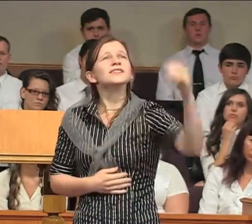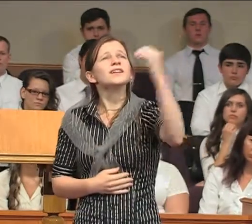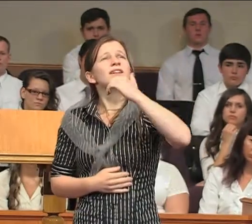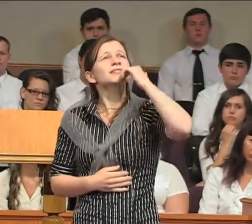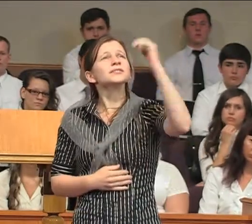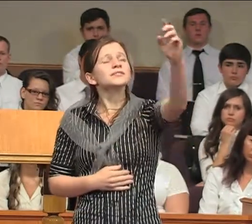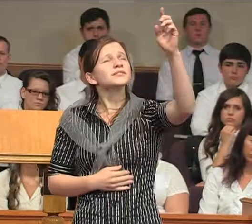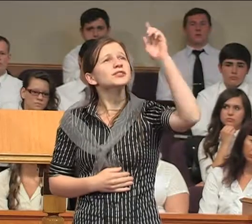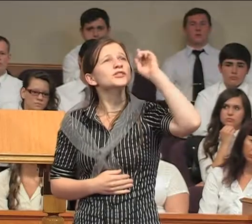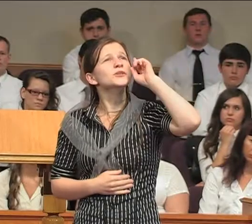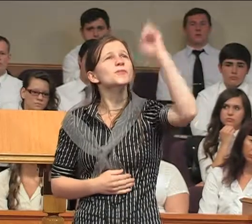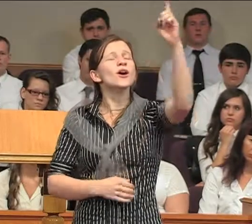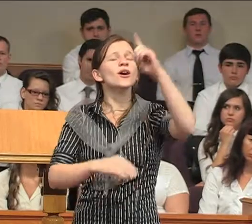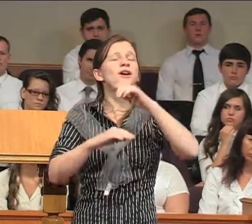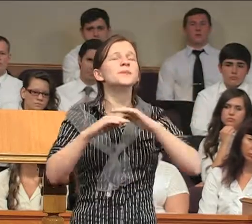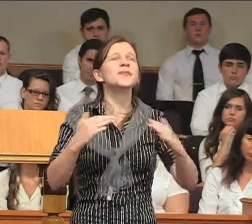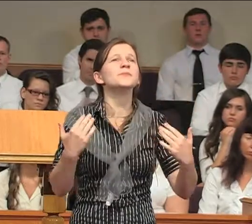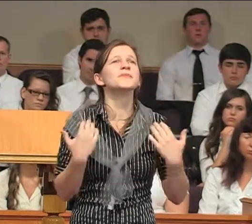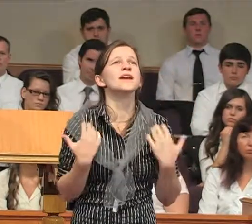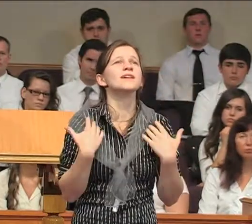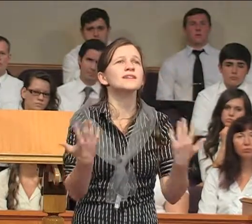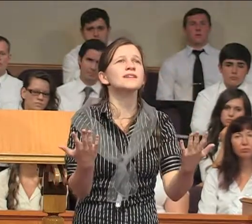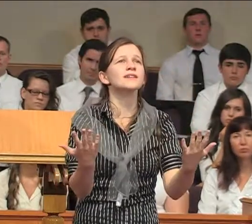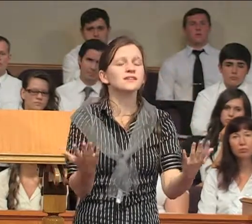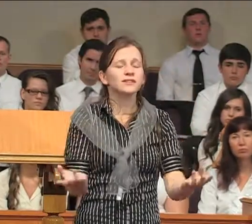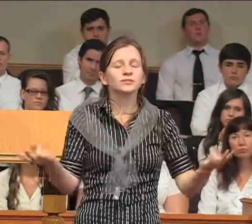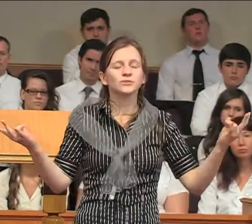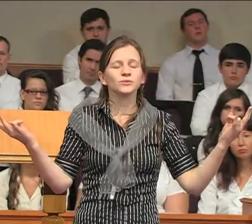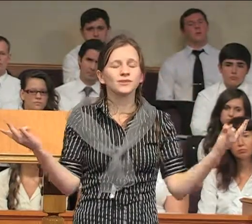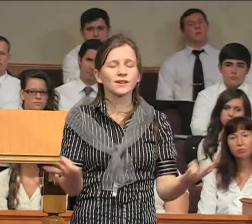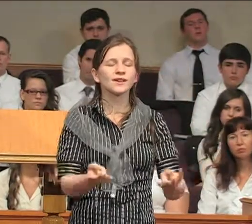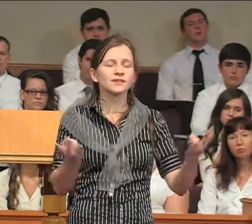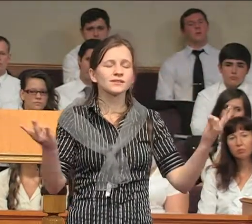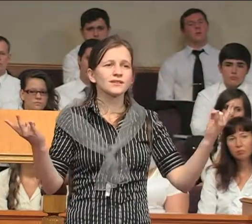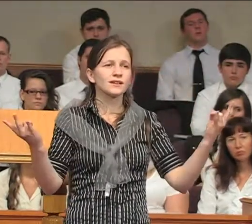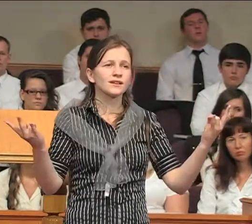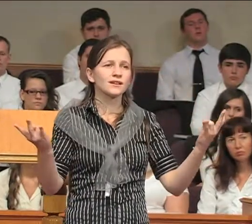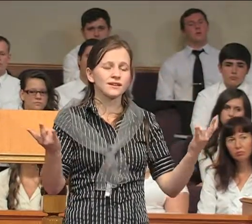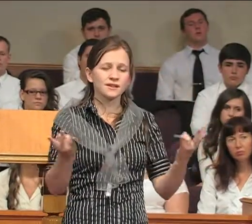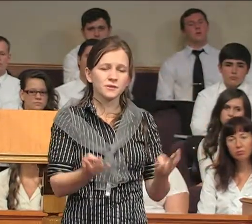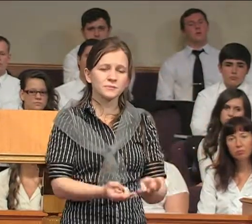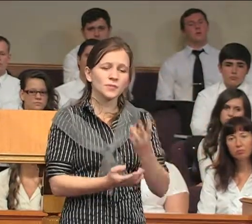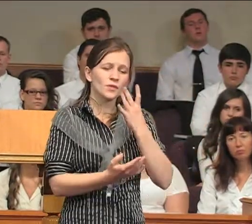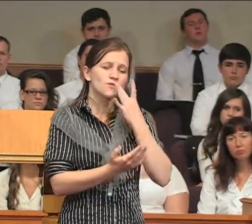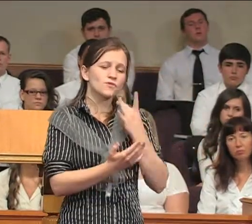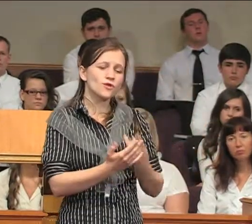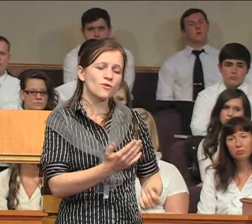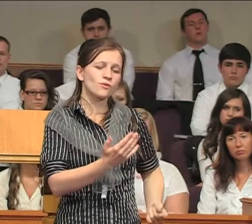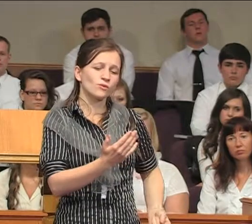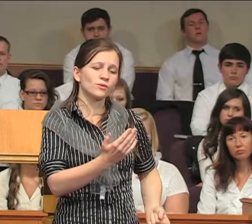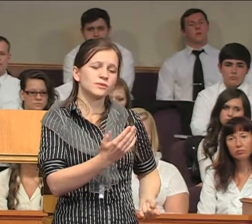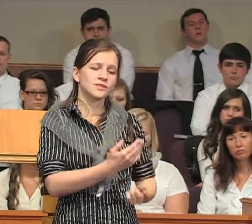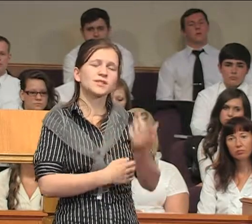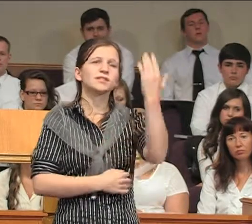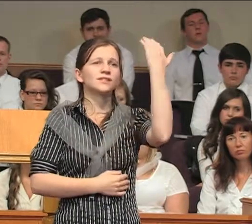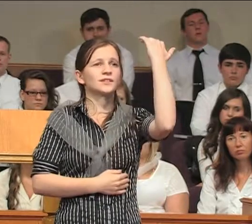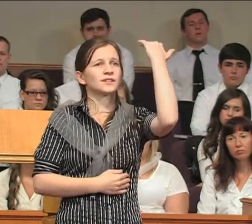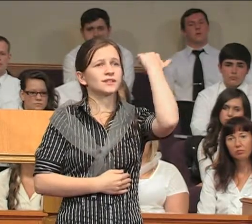когда ты в окно мне нуждался, Но оказался